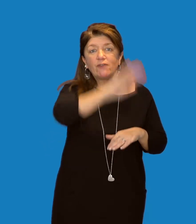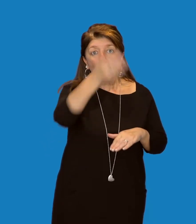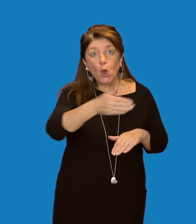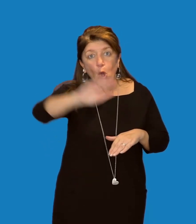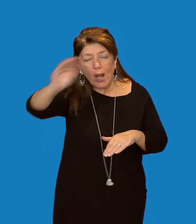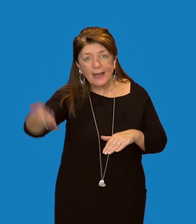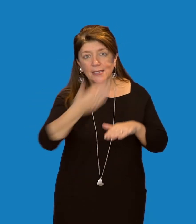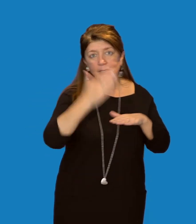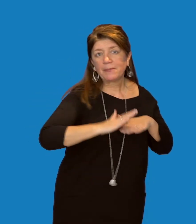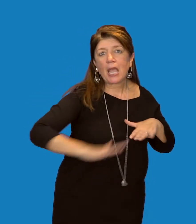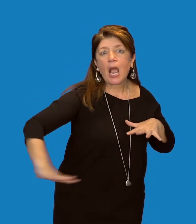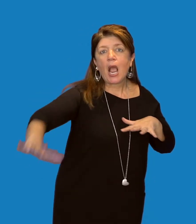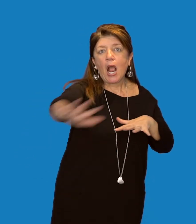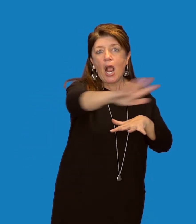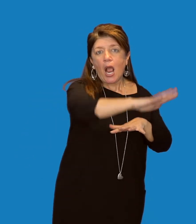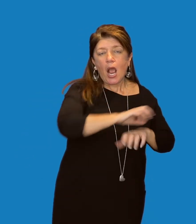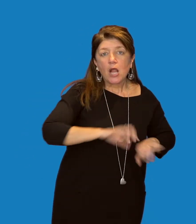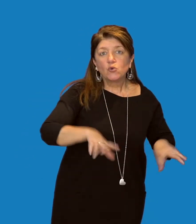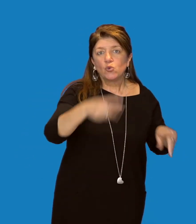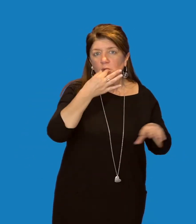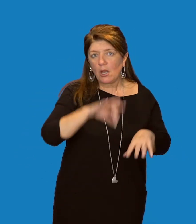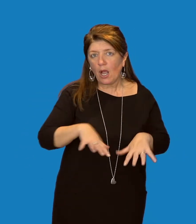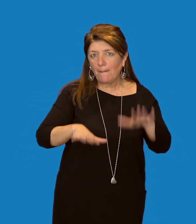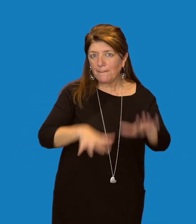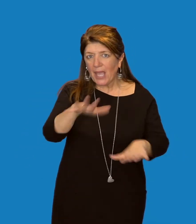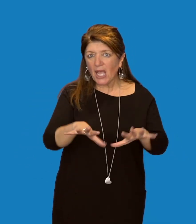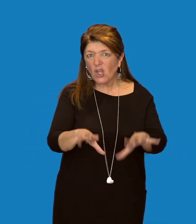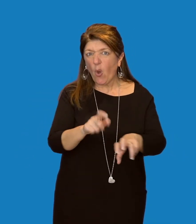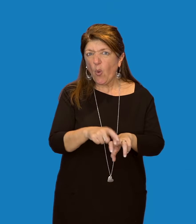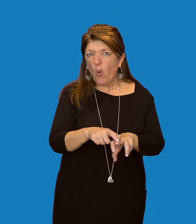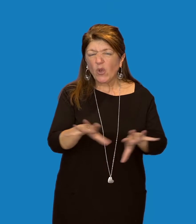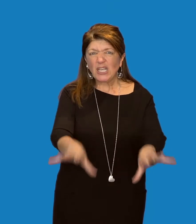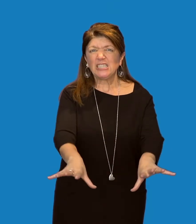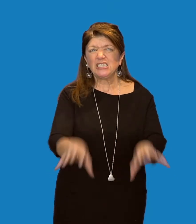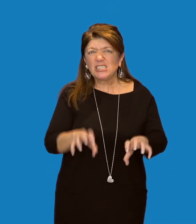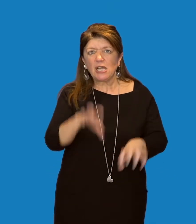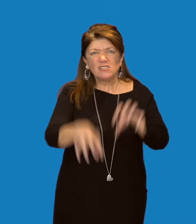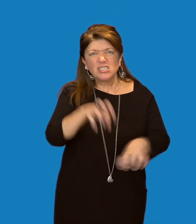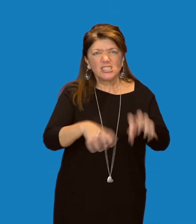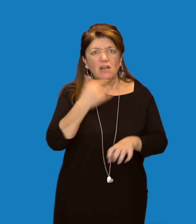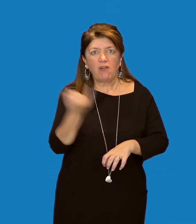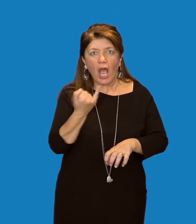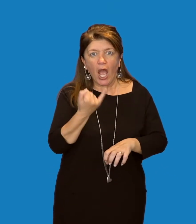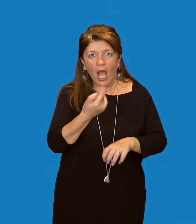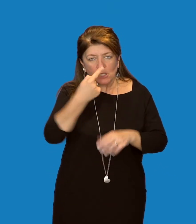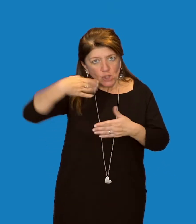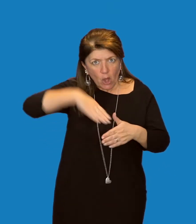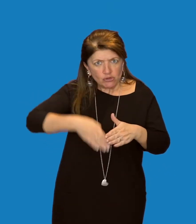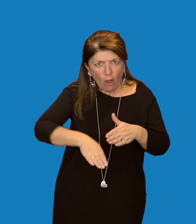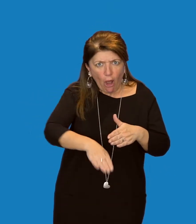Con le sue robuste unghie scava con facilità lunghi cunicoli che usa come Tana. Le tane sono profonde